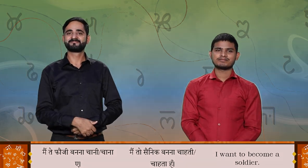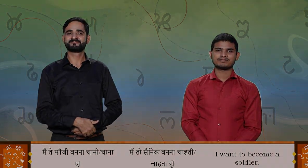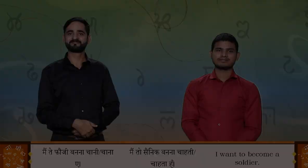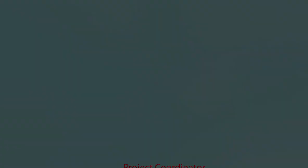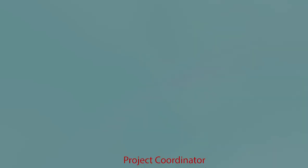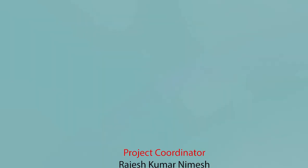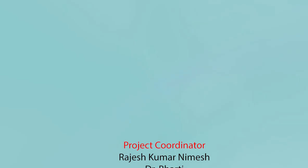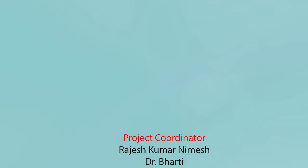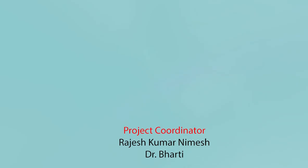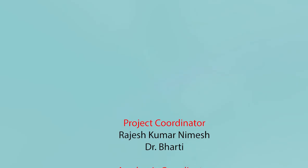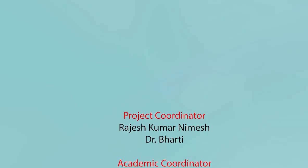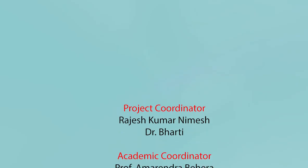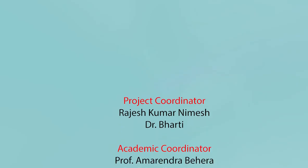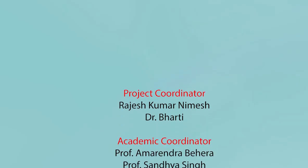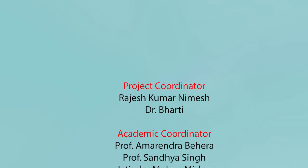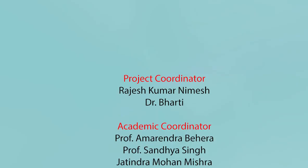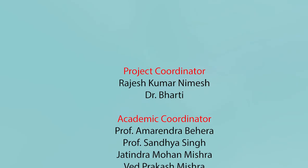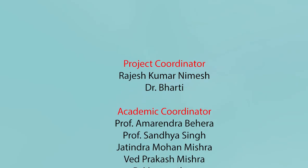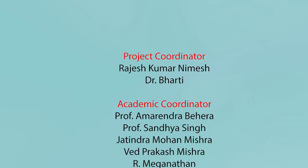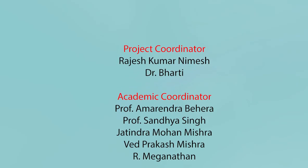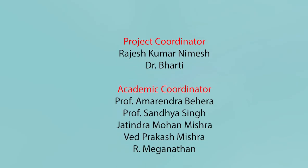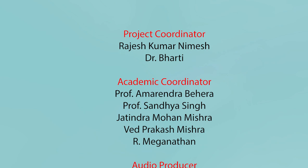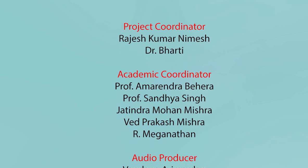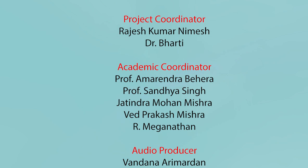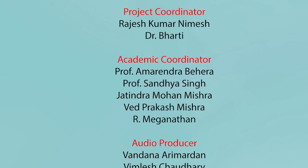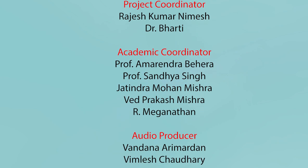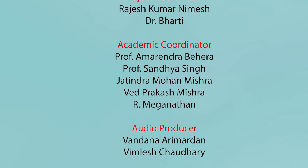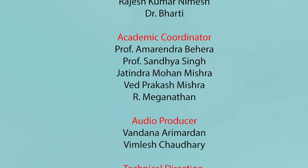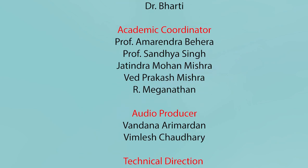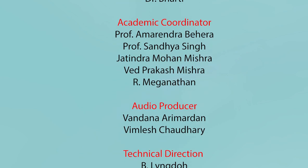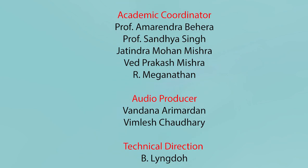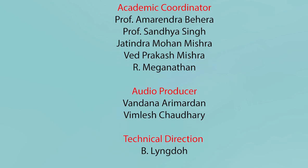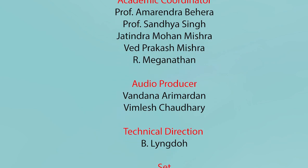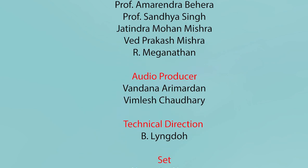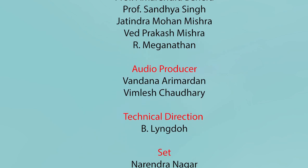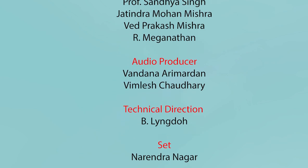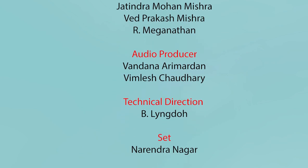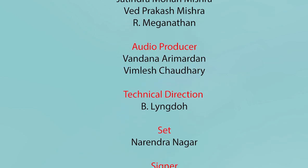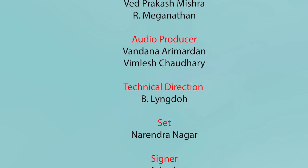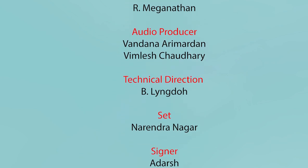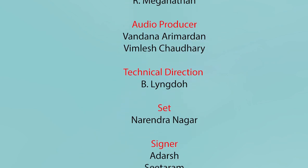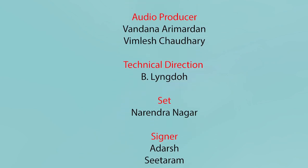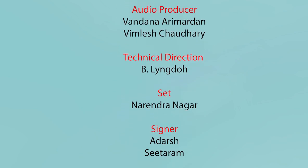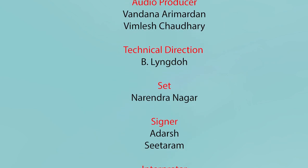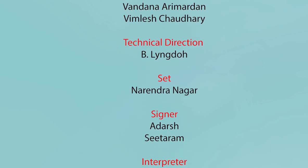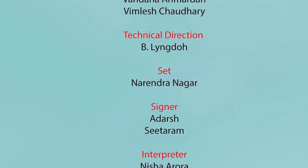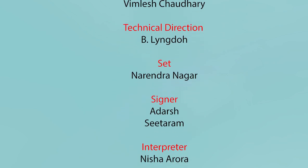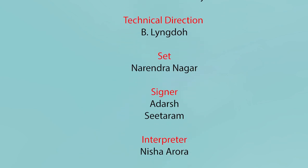मैं बाड़ना चान्ना चान्ना चान्ना